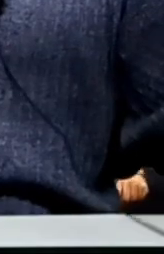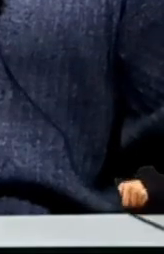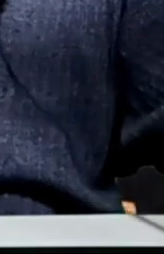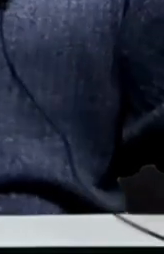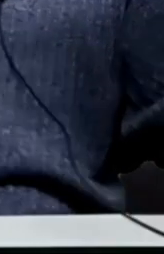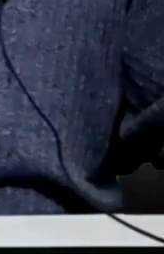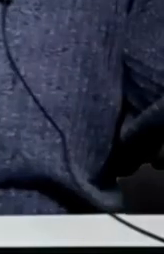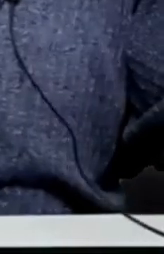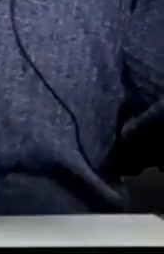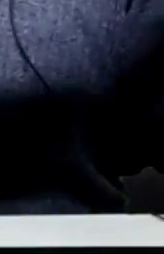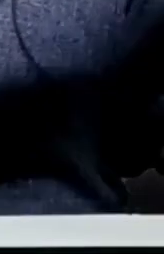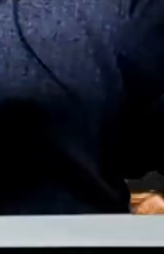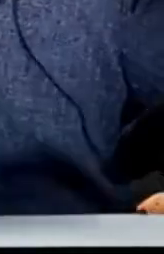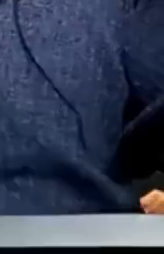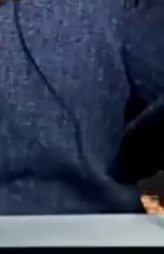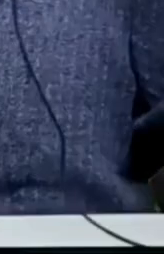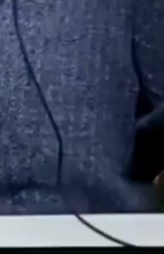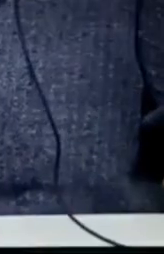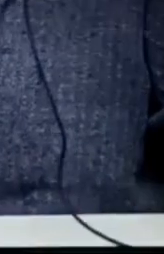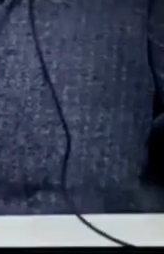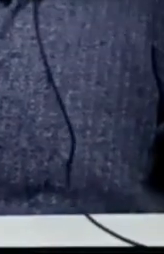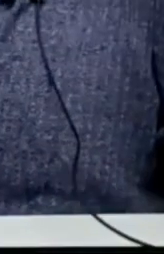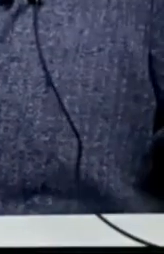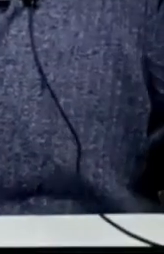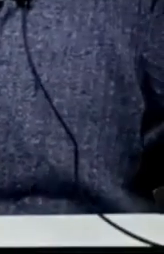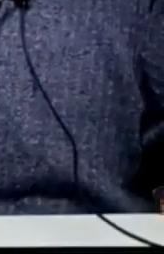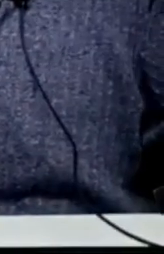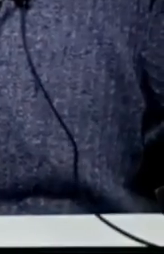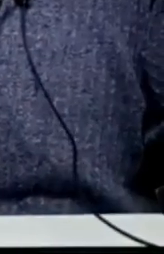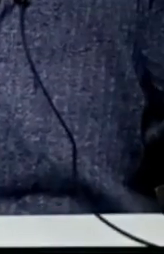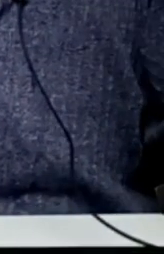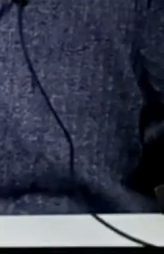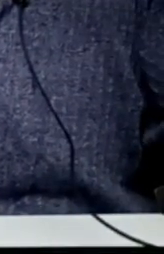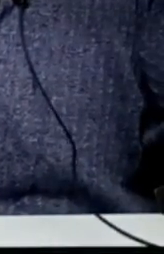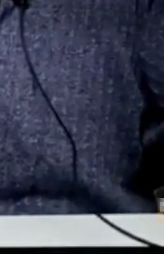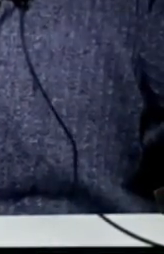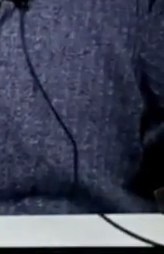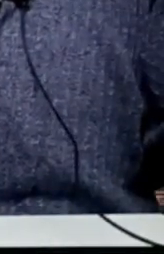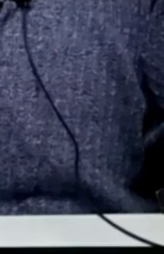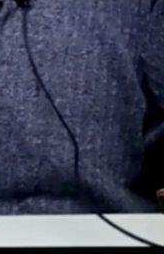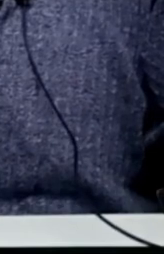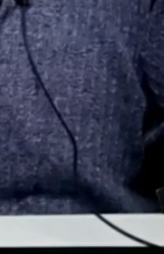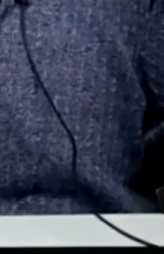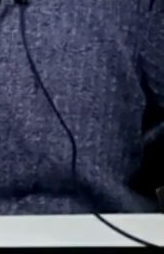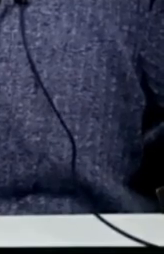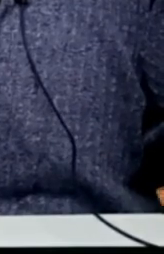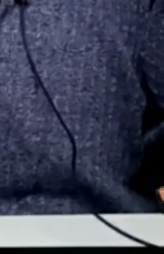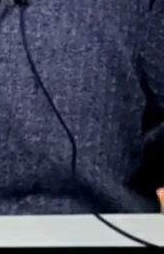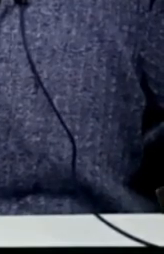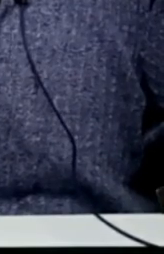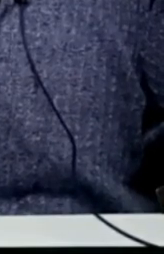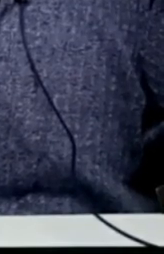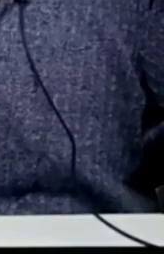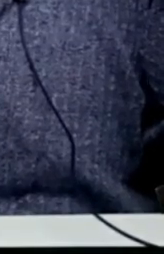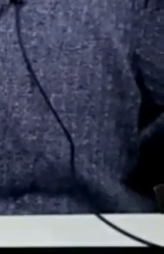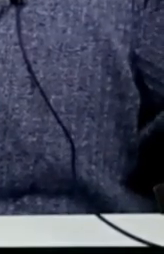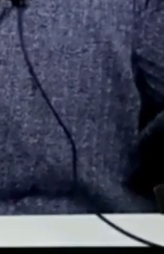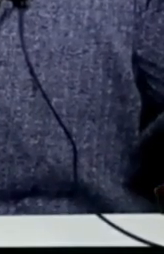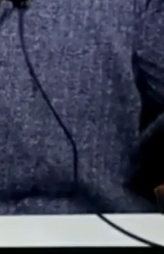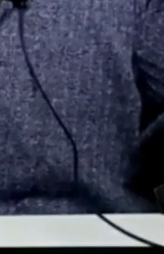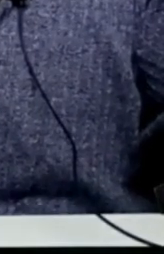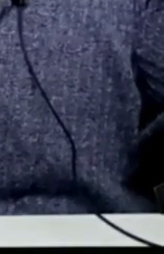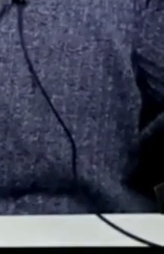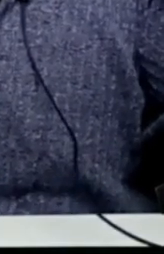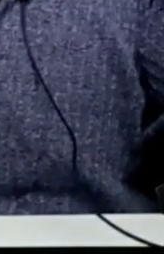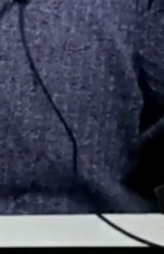hospitales Un golpe con guante blanco Y definitivamente Nuestro empeño es Tener un mejor sistema De salud